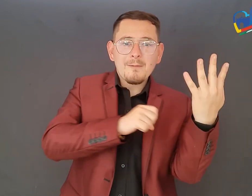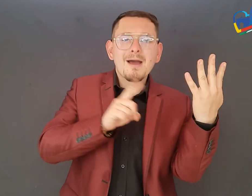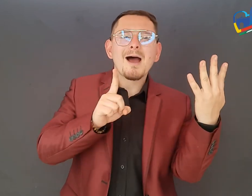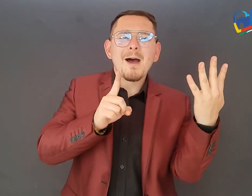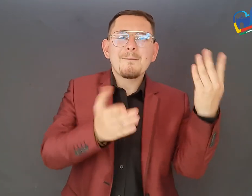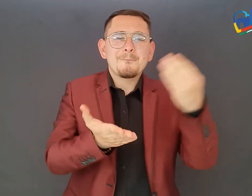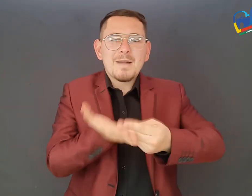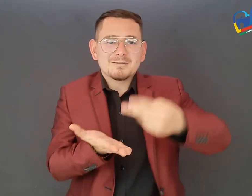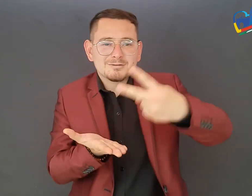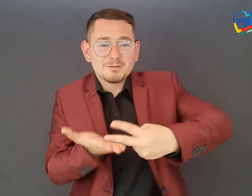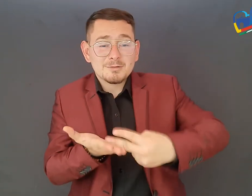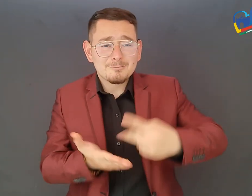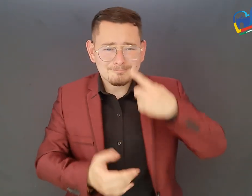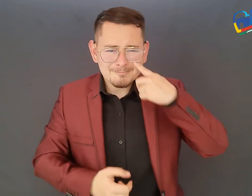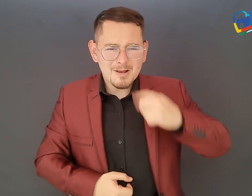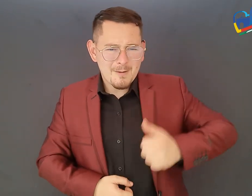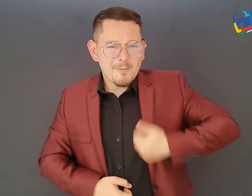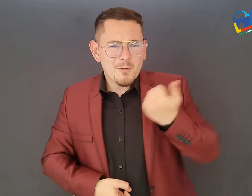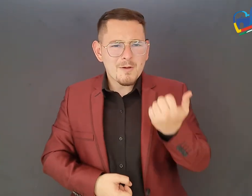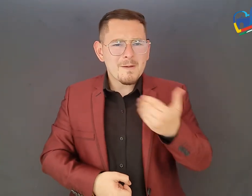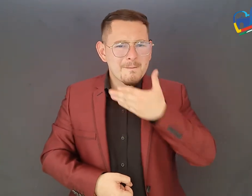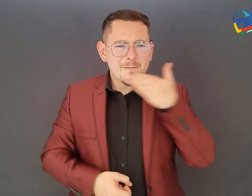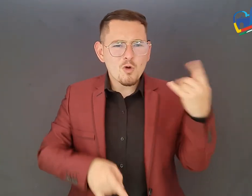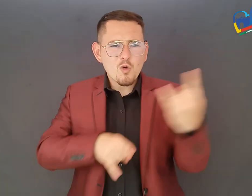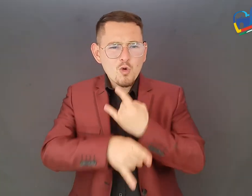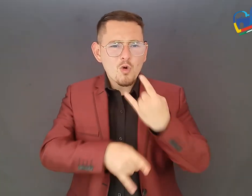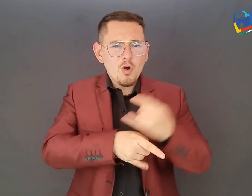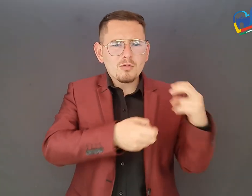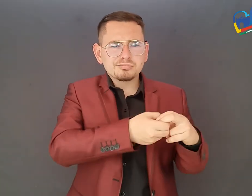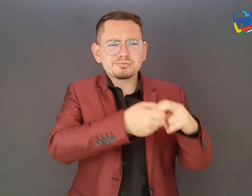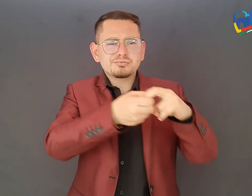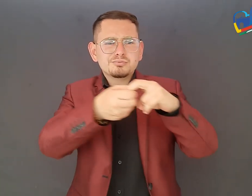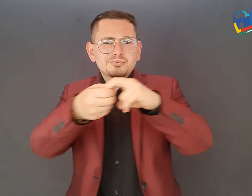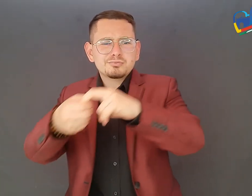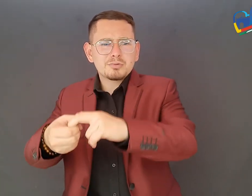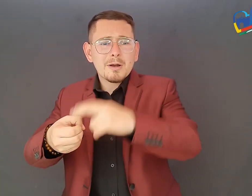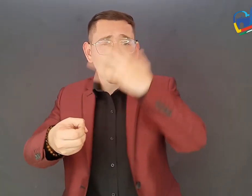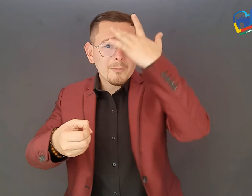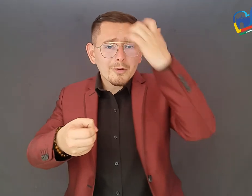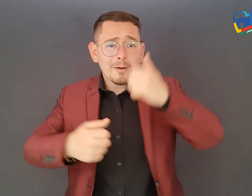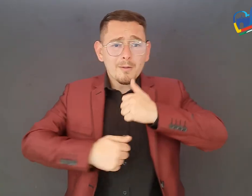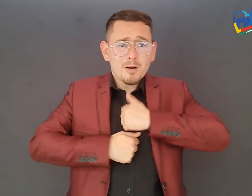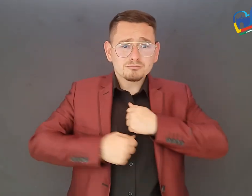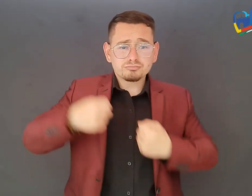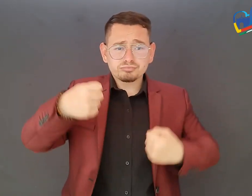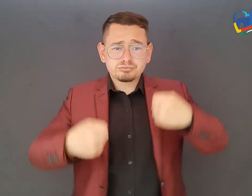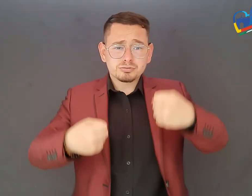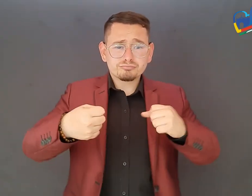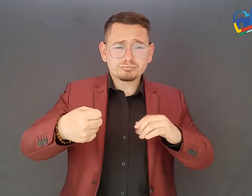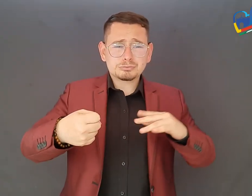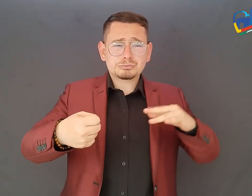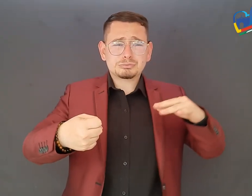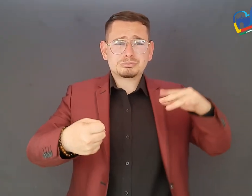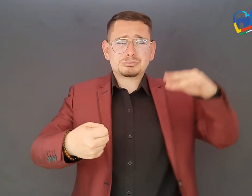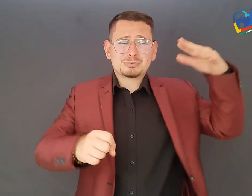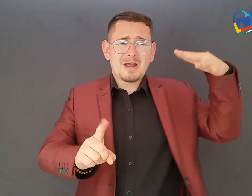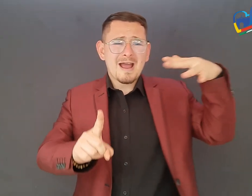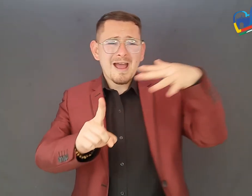Mejora la movilidad en la ciudad y reduce significativamente los costos para la ciudad y sus habitantes por el rodamiento de